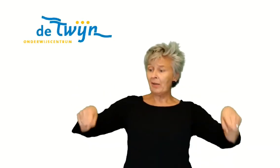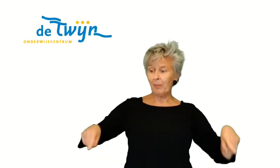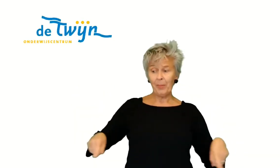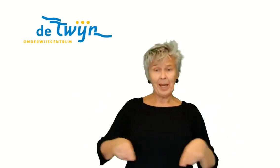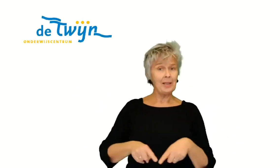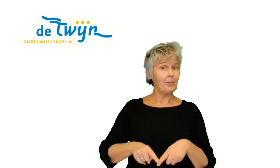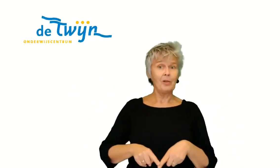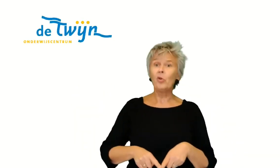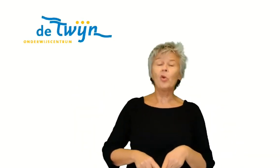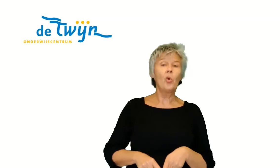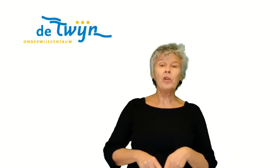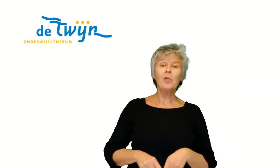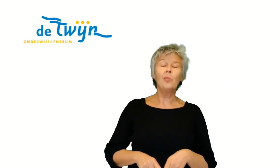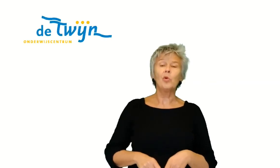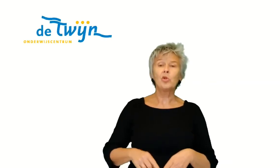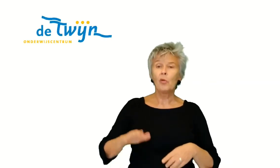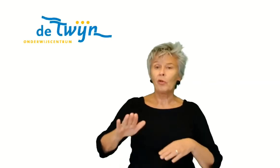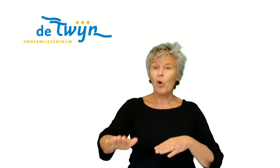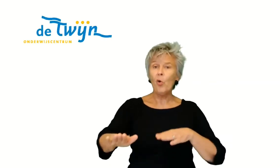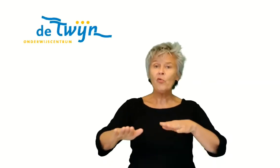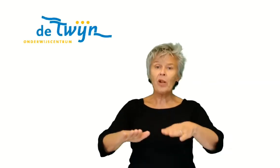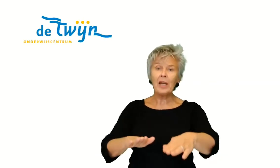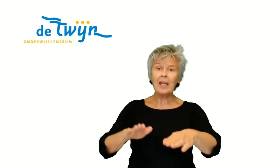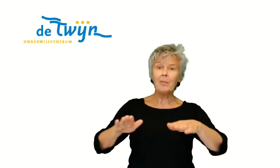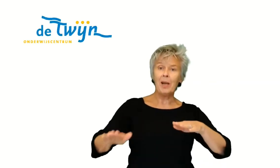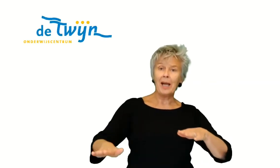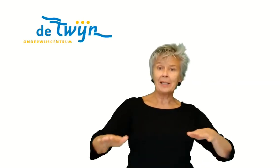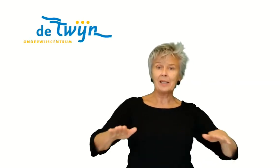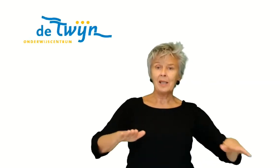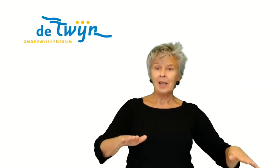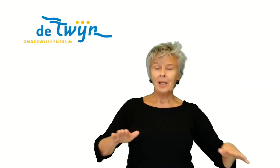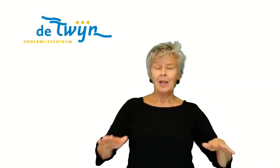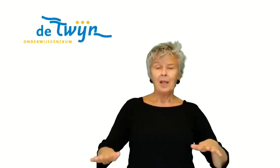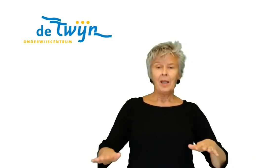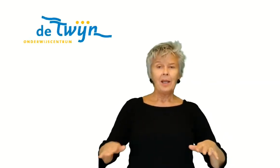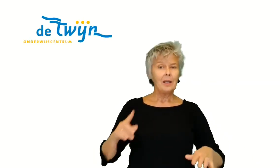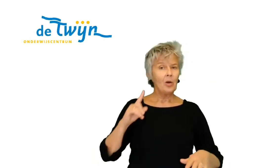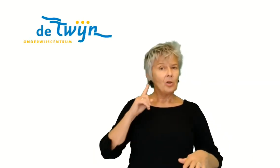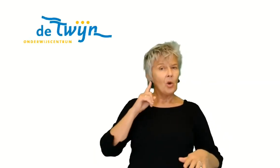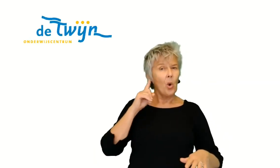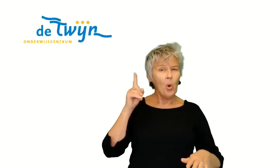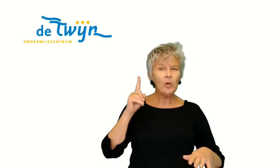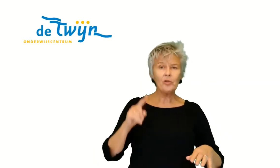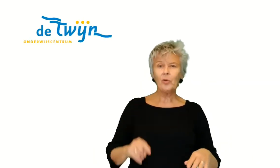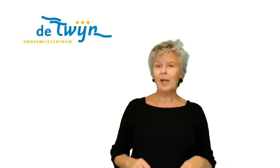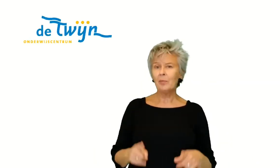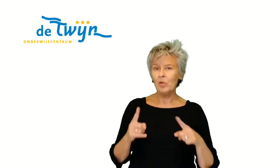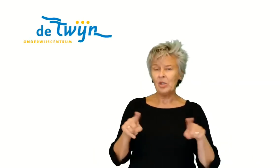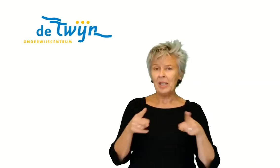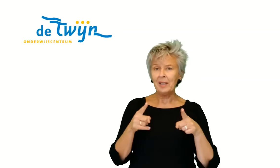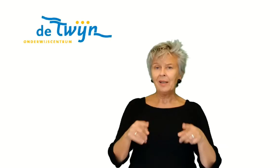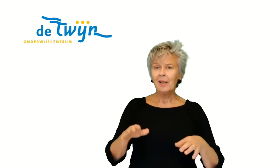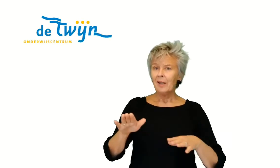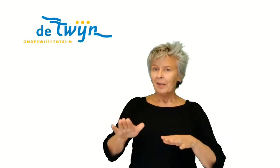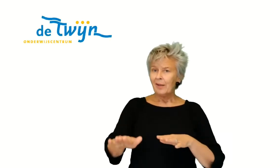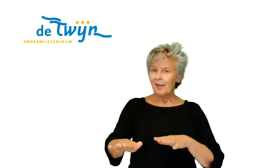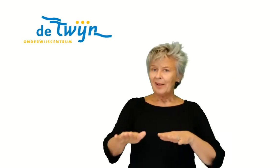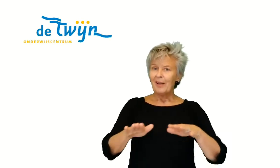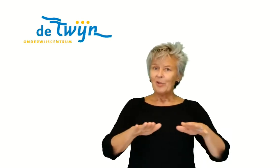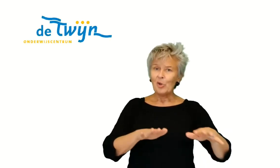een tapijt, maar natuurlijk nooit in het bos. Want overal liggen blaadjes. En je hoort het ook aan de muziek. Het